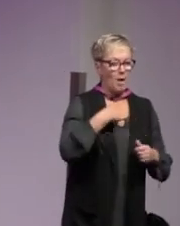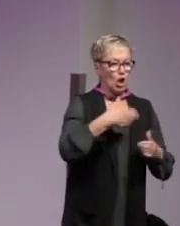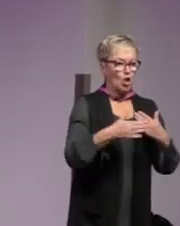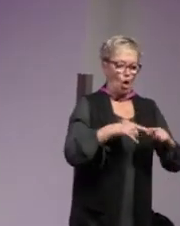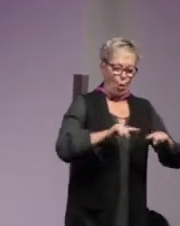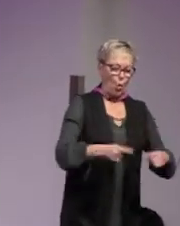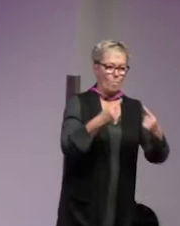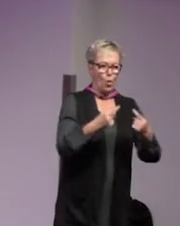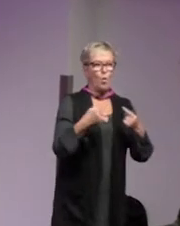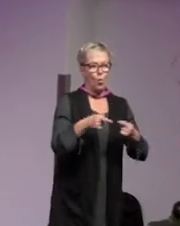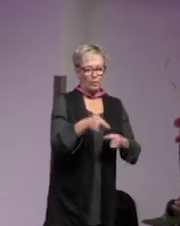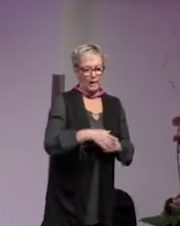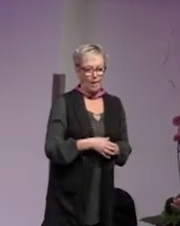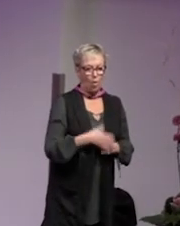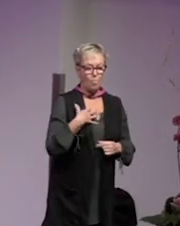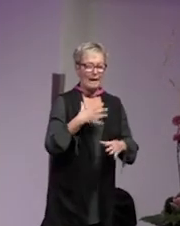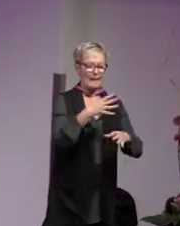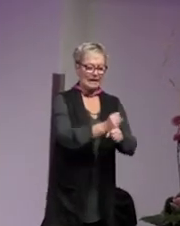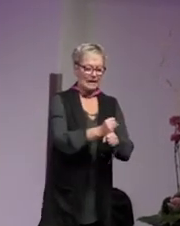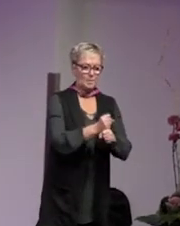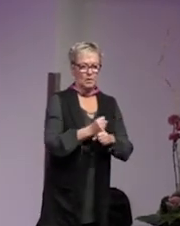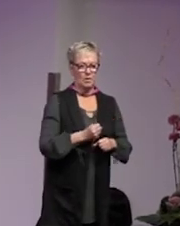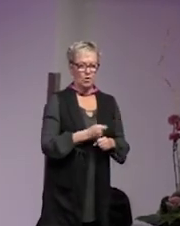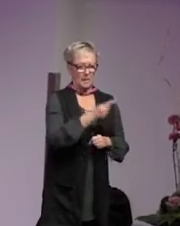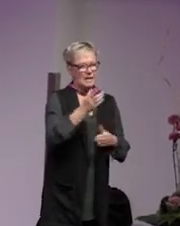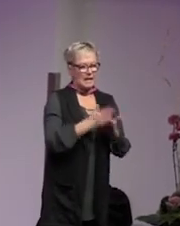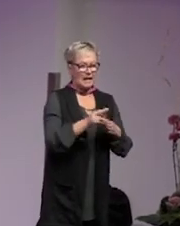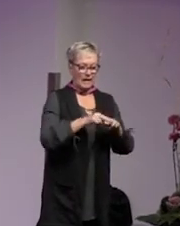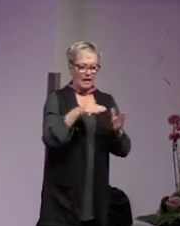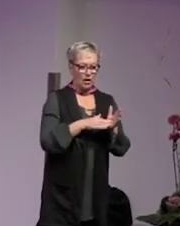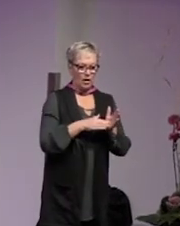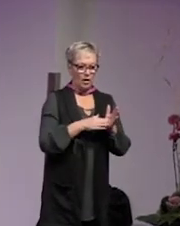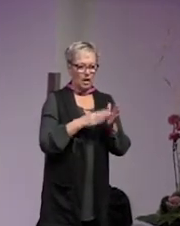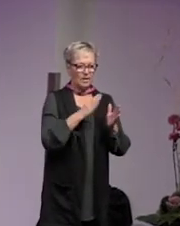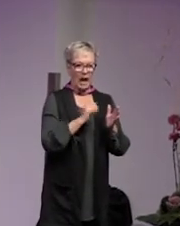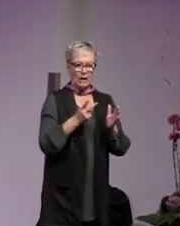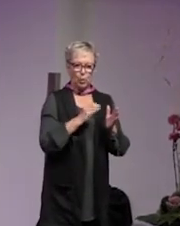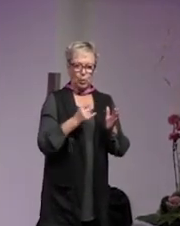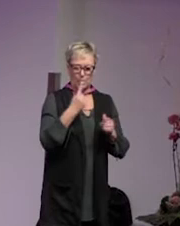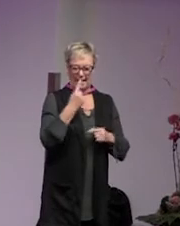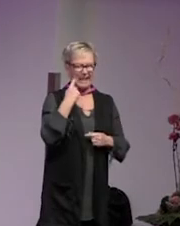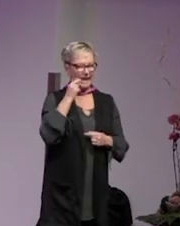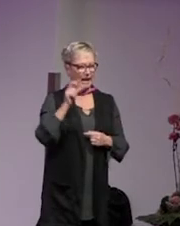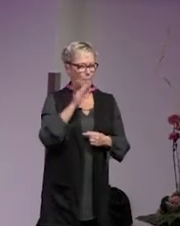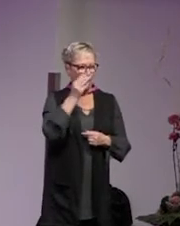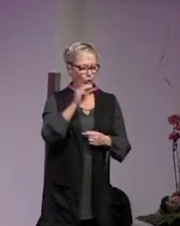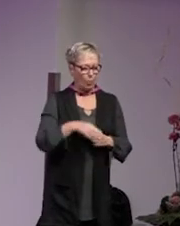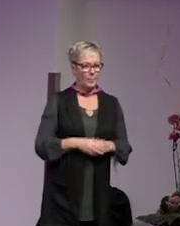uppror mot det och man grips av som ni säkert känner till det här Daesh Kuhl som jag ännu inte inne pratar om